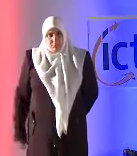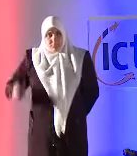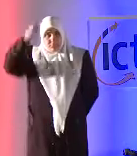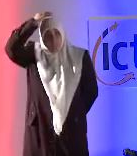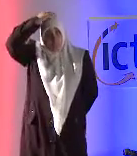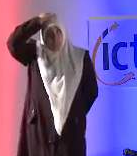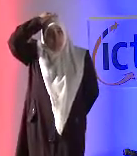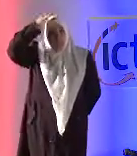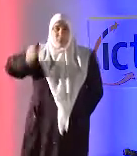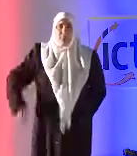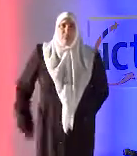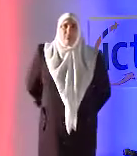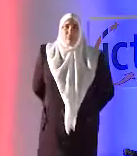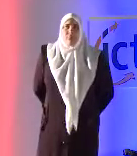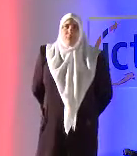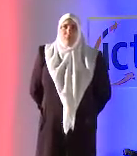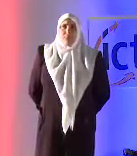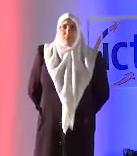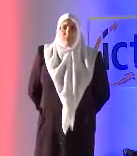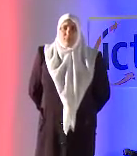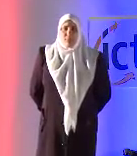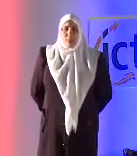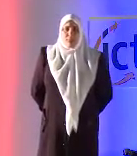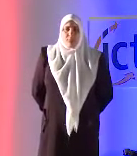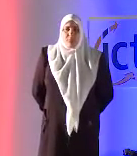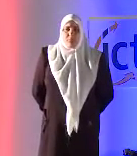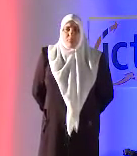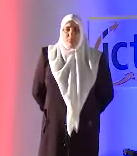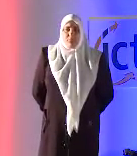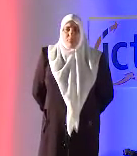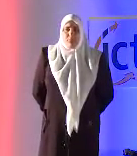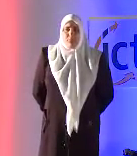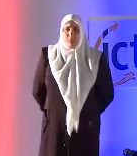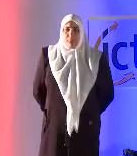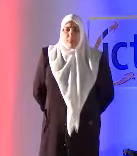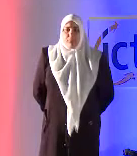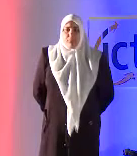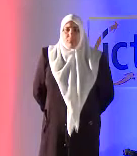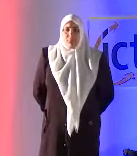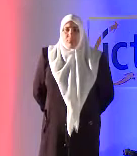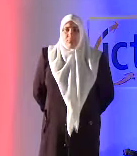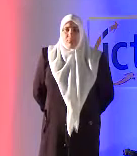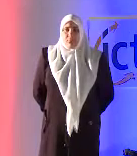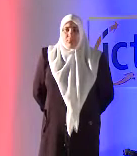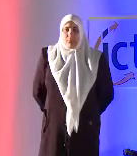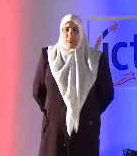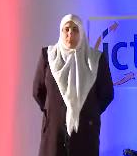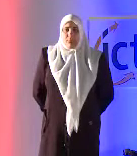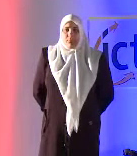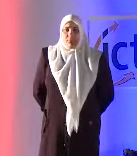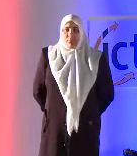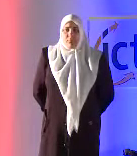وتكلم التعب المساعدة لكي يسمح للمساعدة تحطم لكي يُسأل باطل الواقع لالتدري